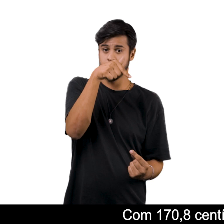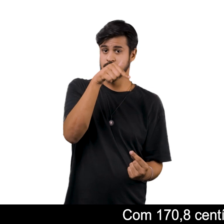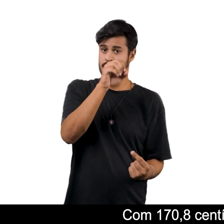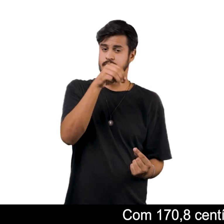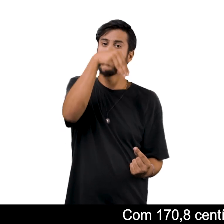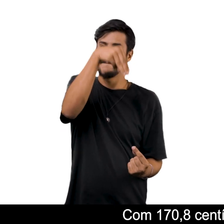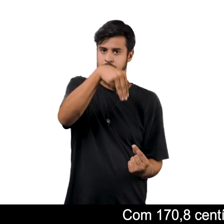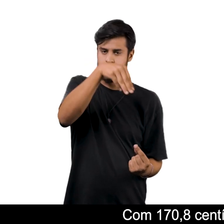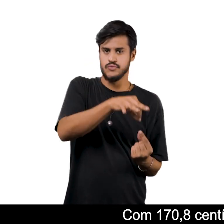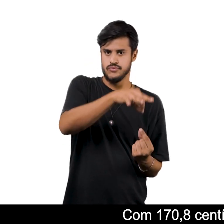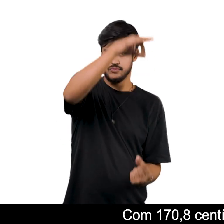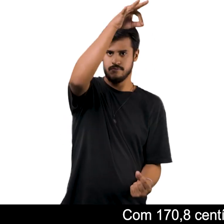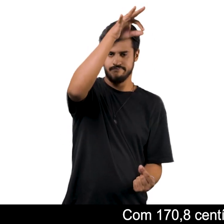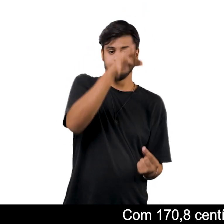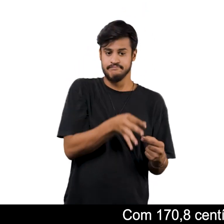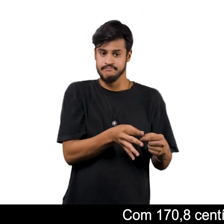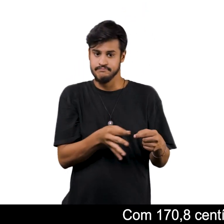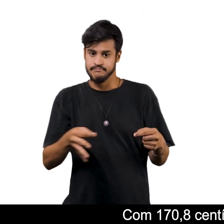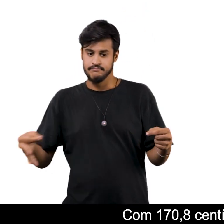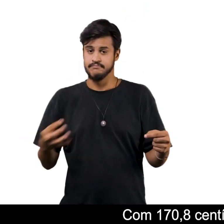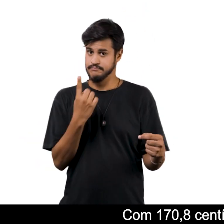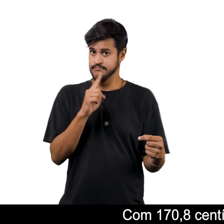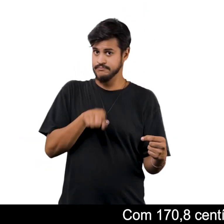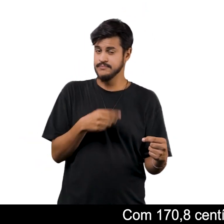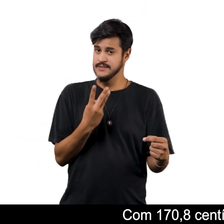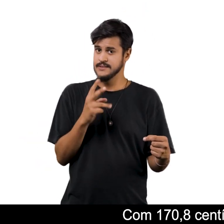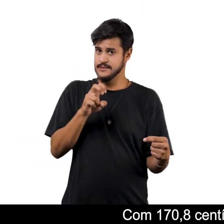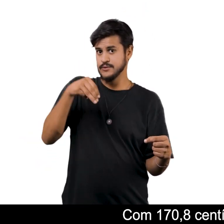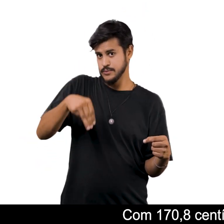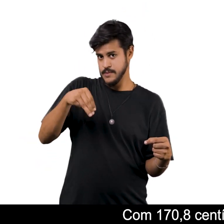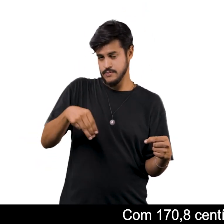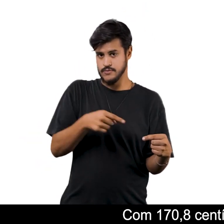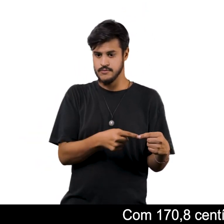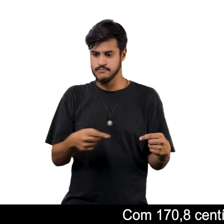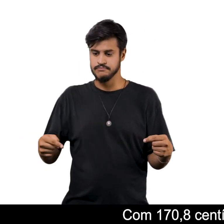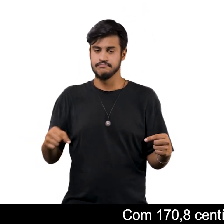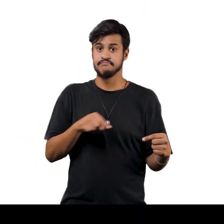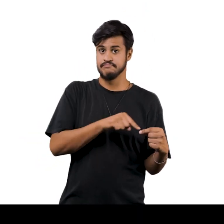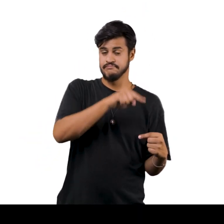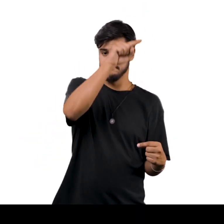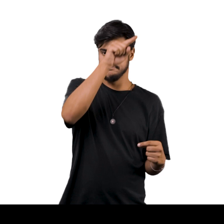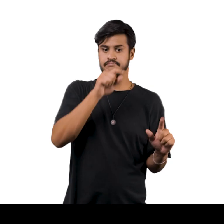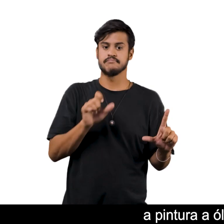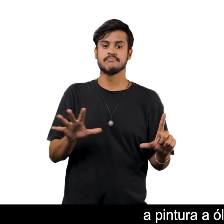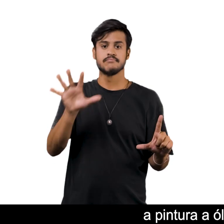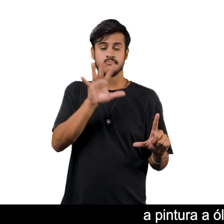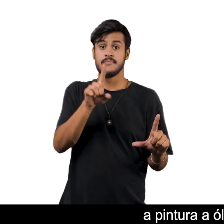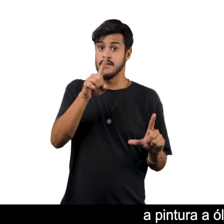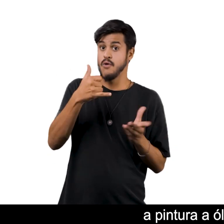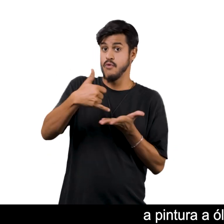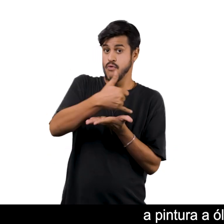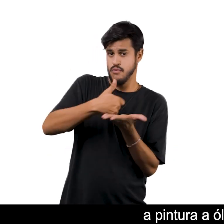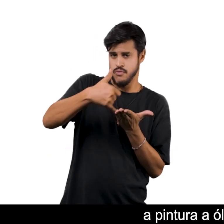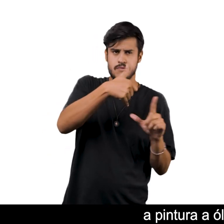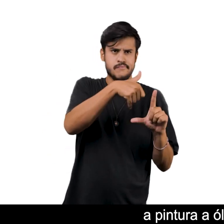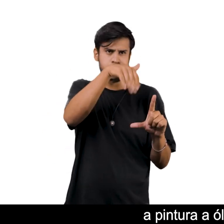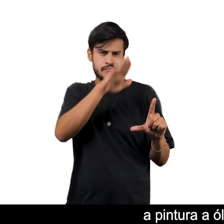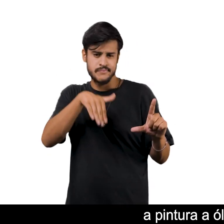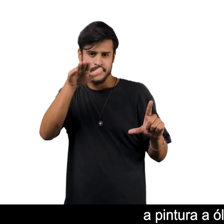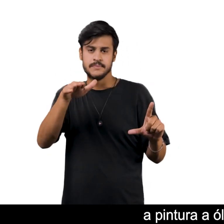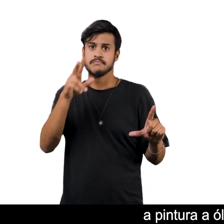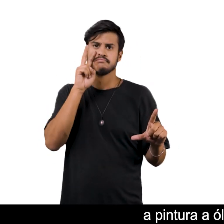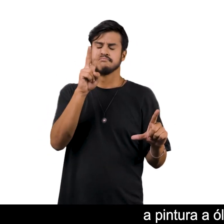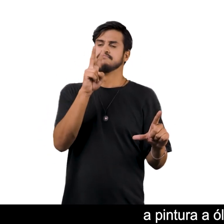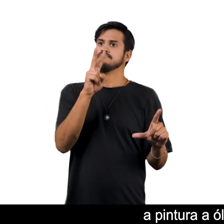,8 centímetros de altura por 135 de largura A pintura a olhos